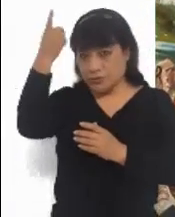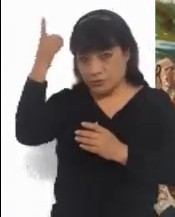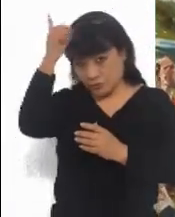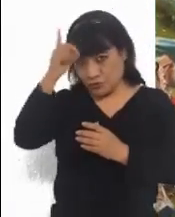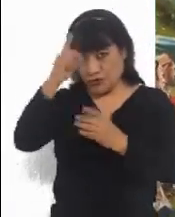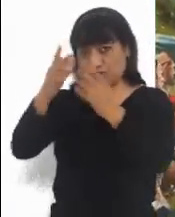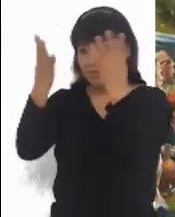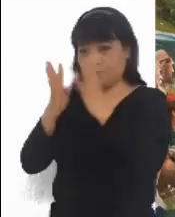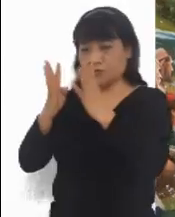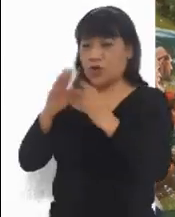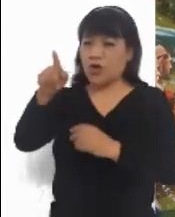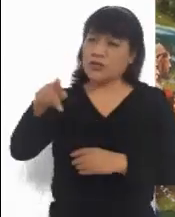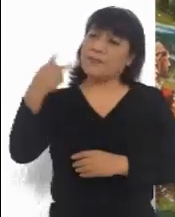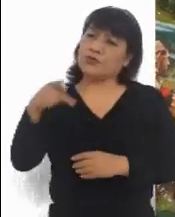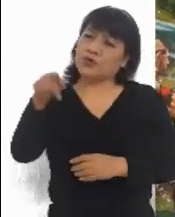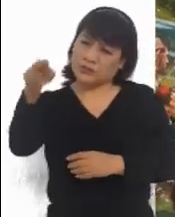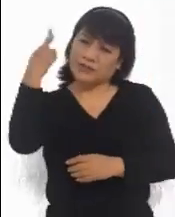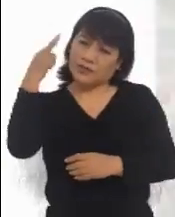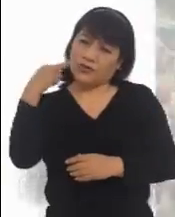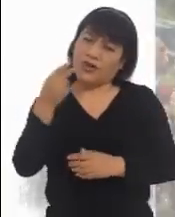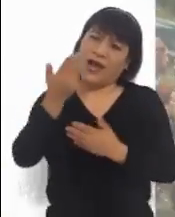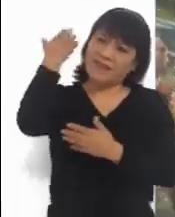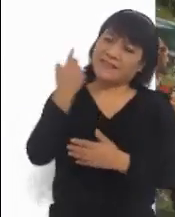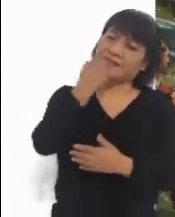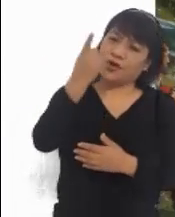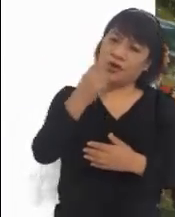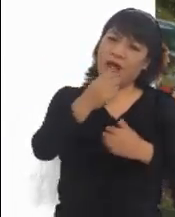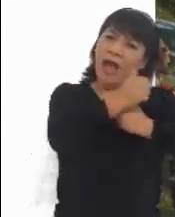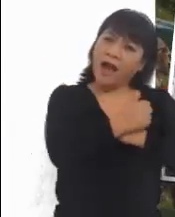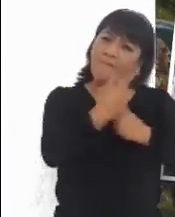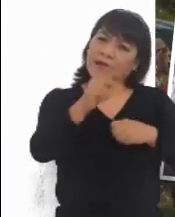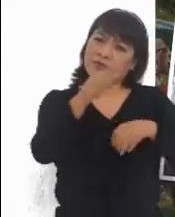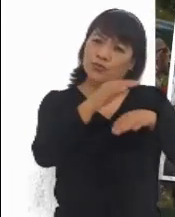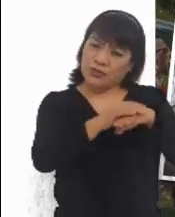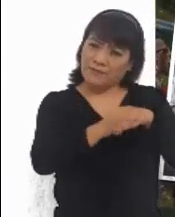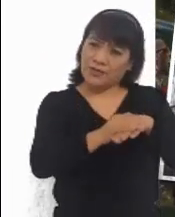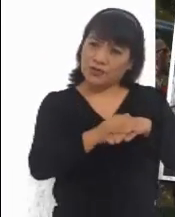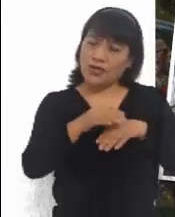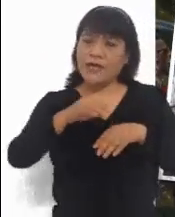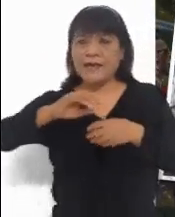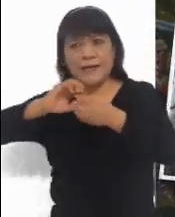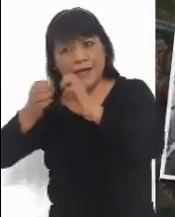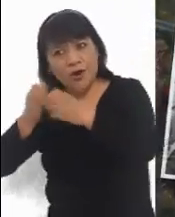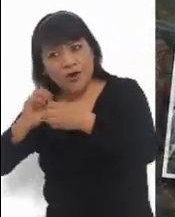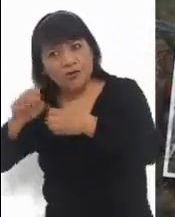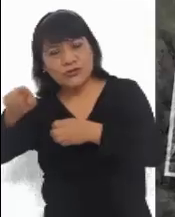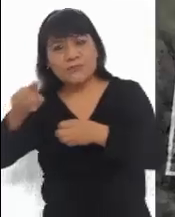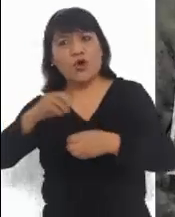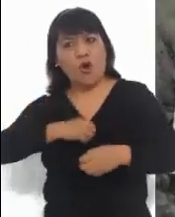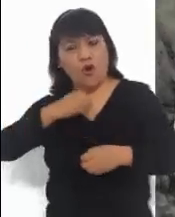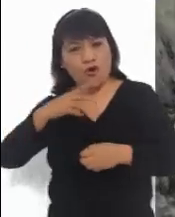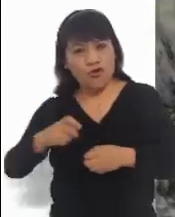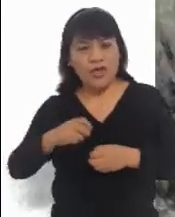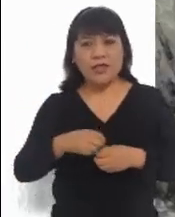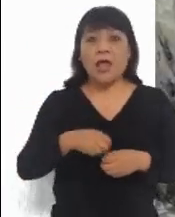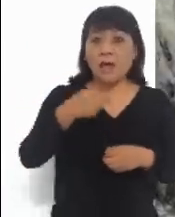han oído que se dijo, ama a tu prójimo y odia a tu enemigo. Yo en cambio les digo, amen a sus enemigos, hagan